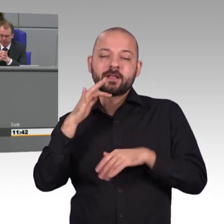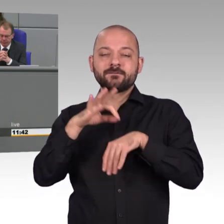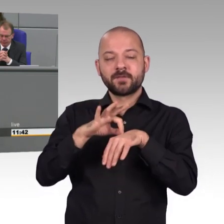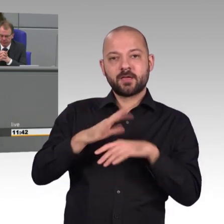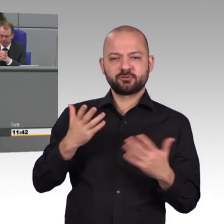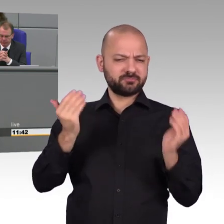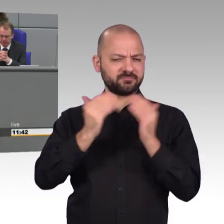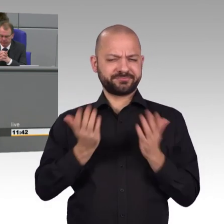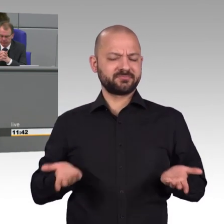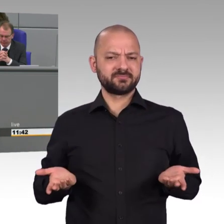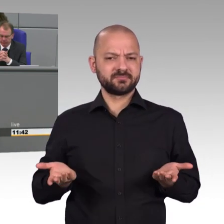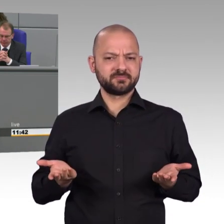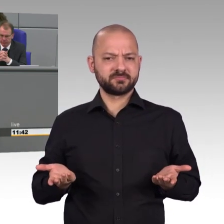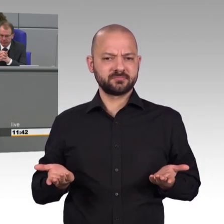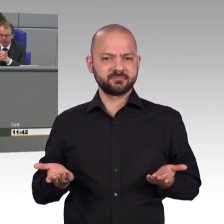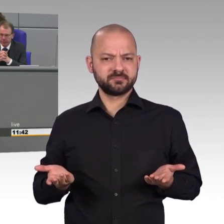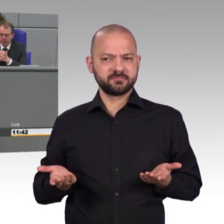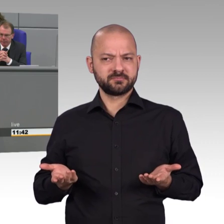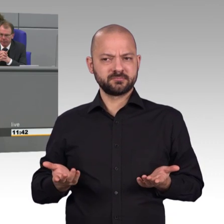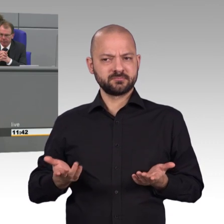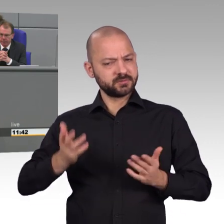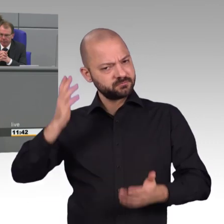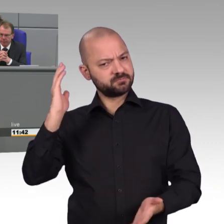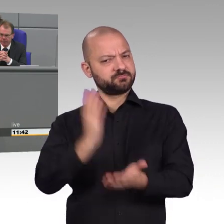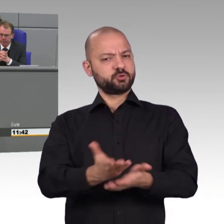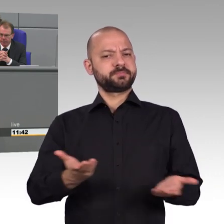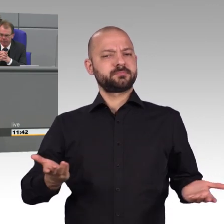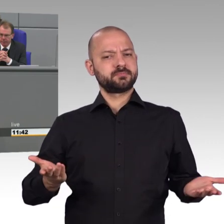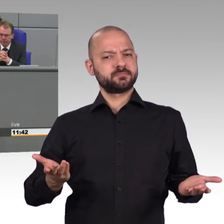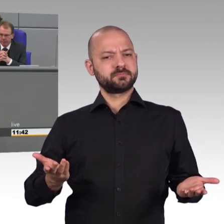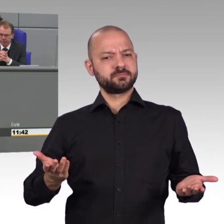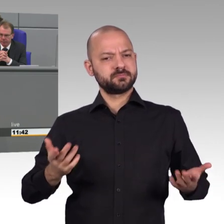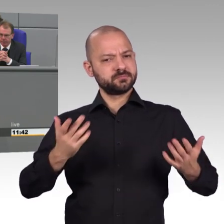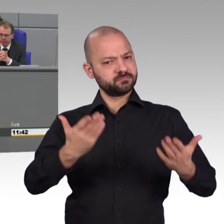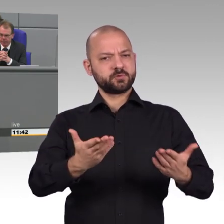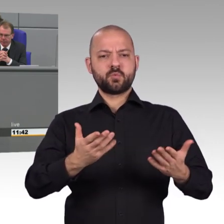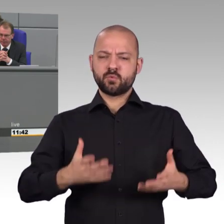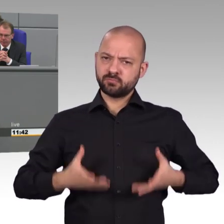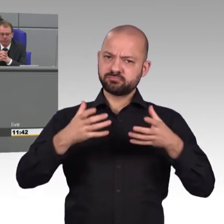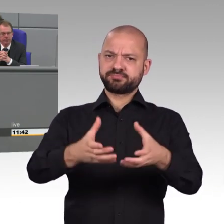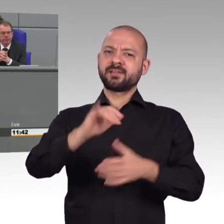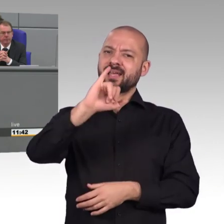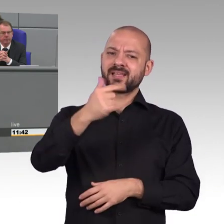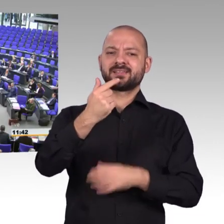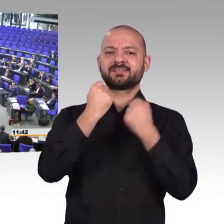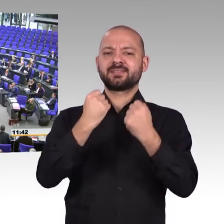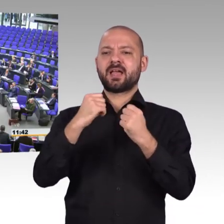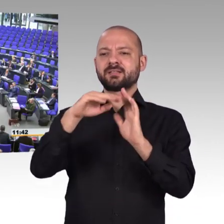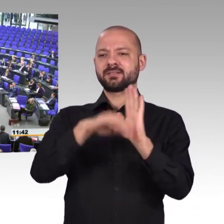Monaten vorgelegt. Sie sind blank. Das ist unverantwortlich. Ganz herzlichen Dank. Vielen Dank,